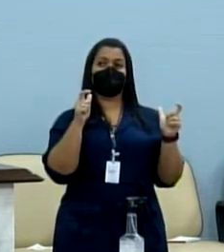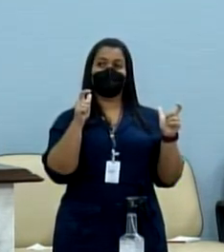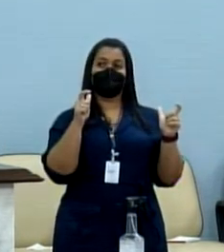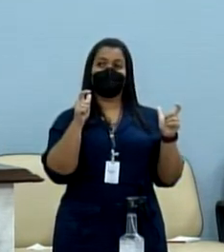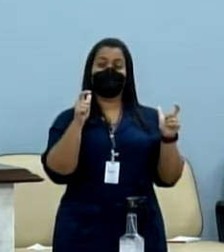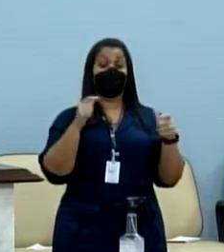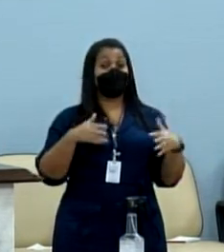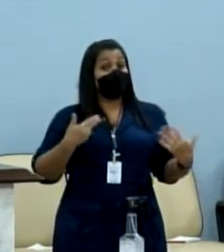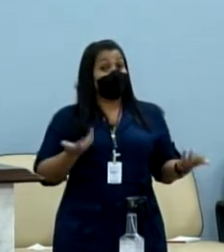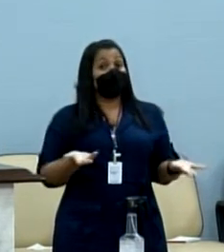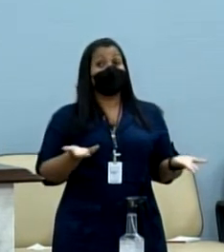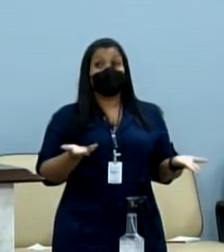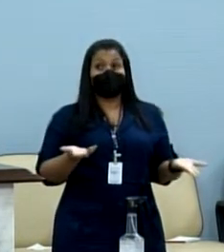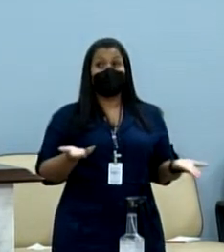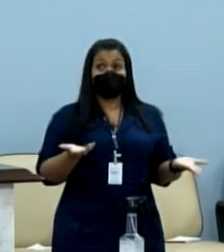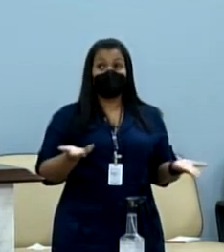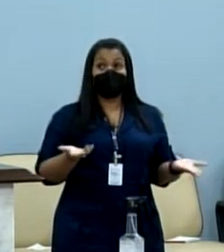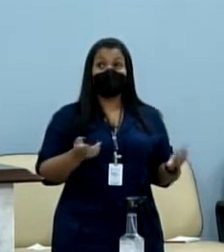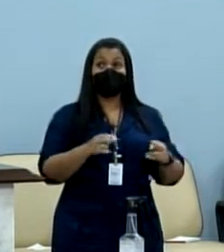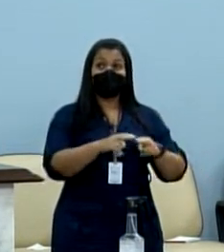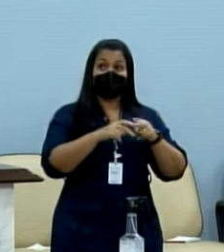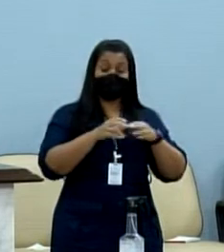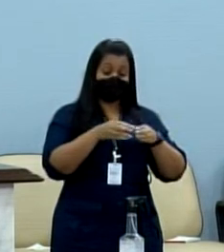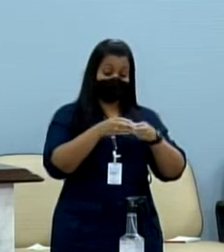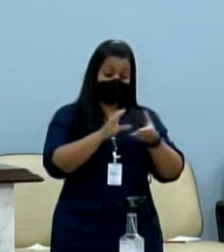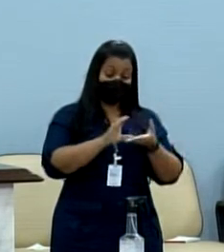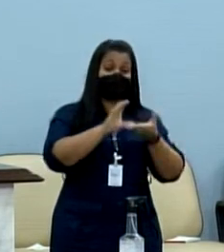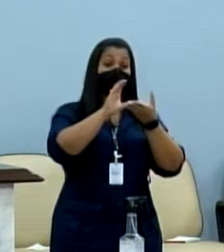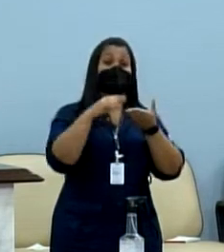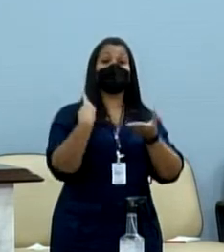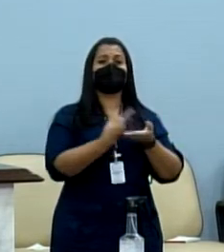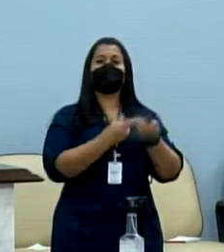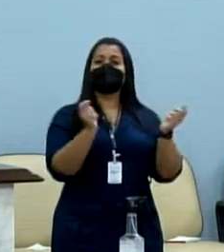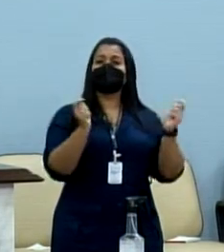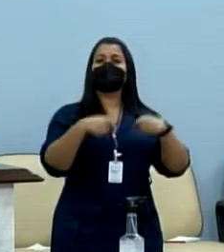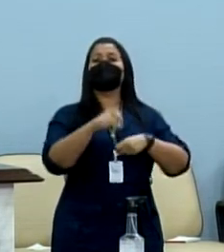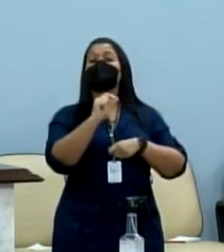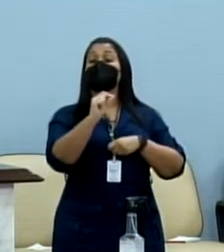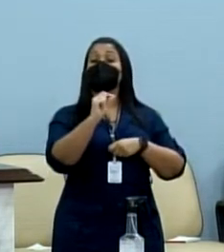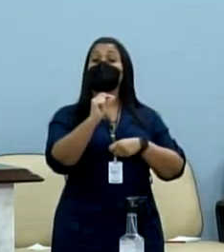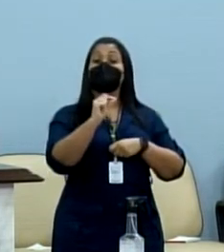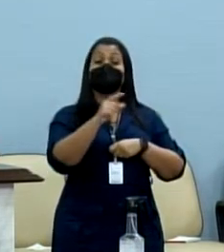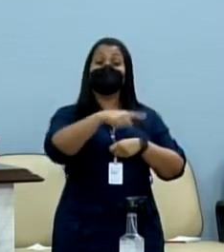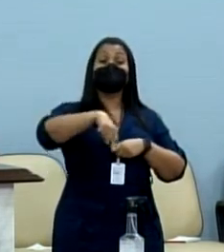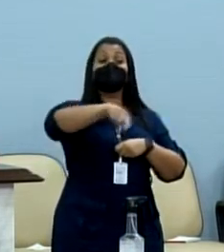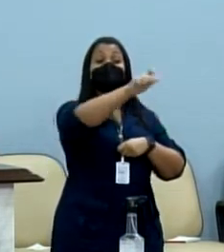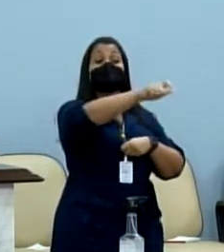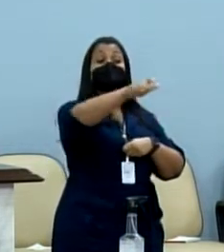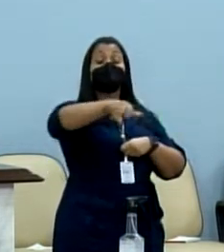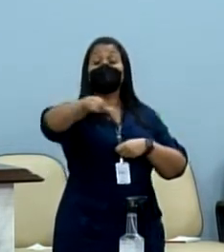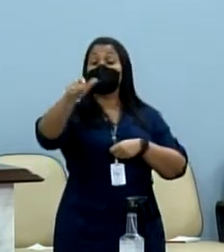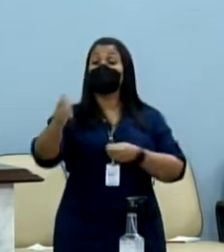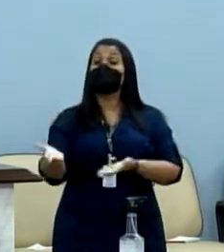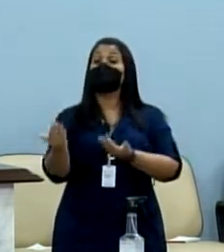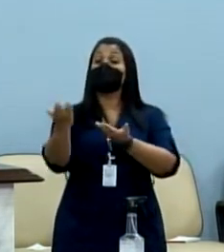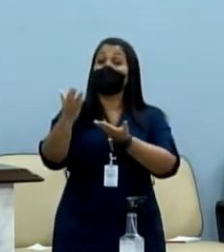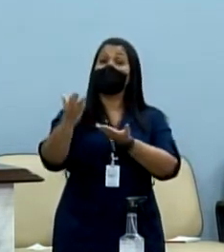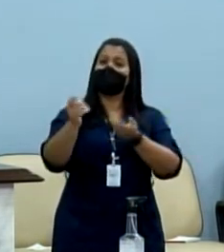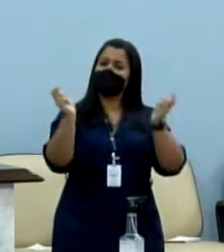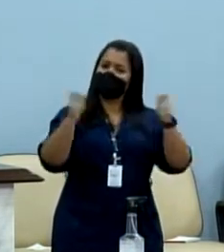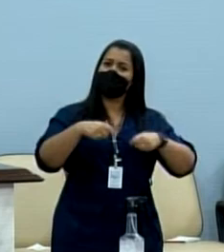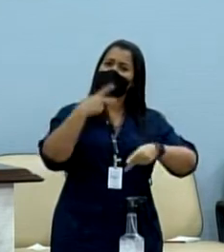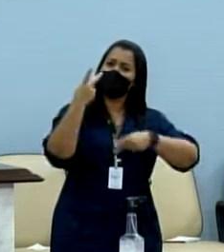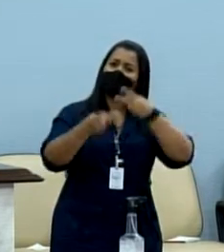Então, com esse conselho, a gente poderá dar voz aos nossos jovens, poder